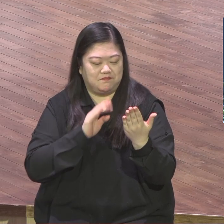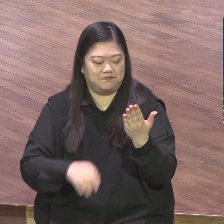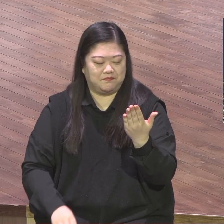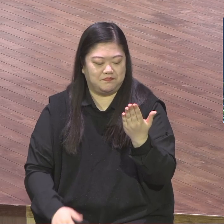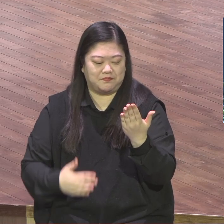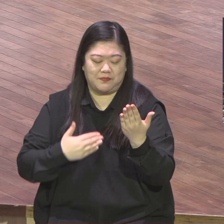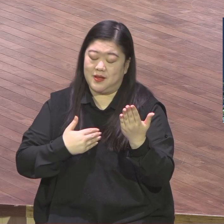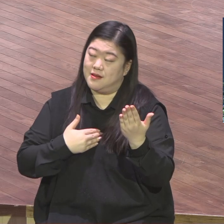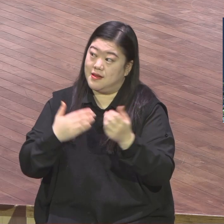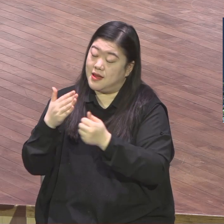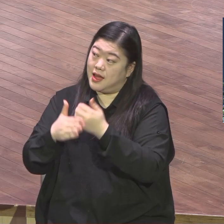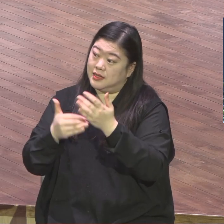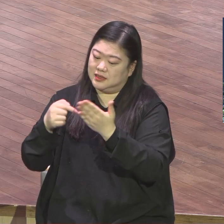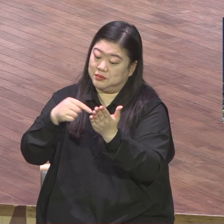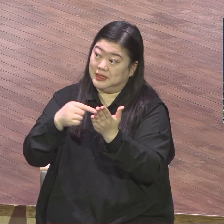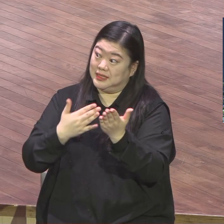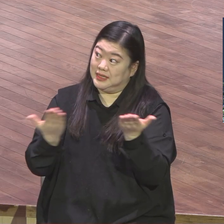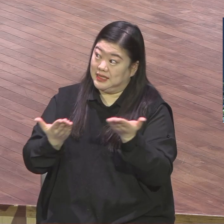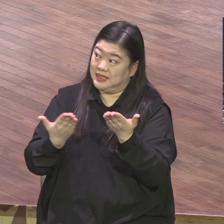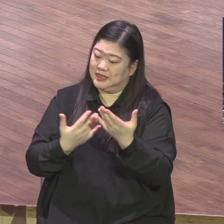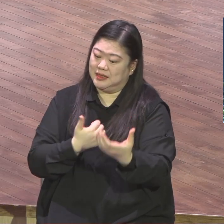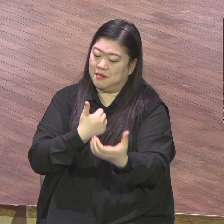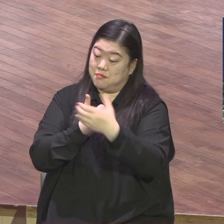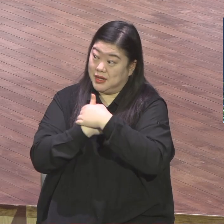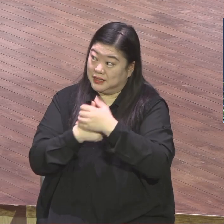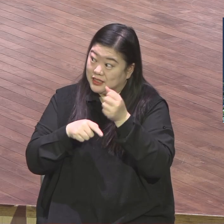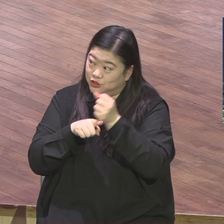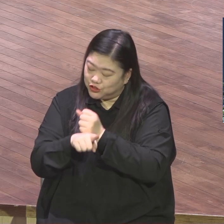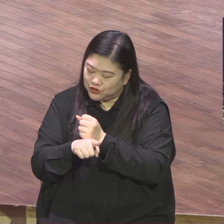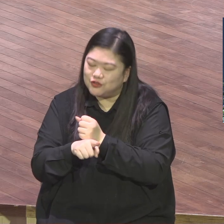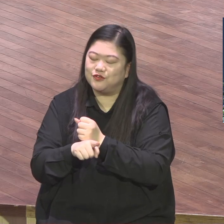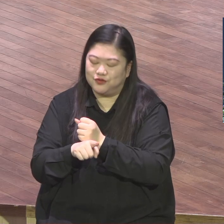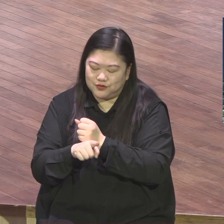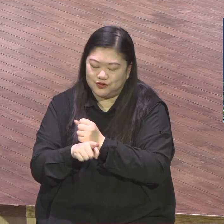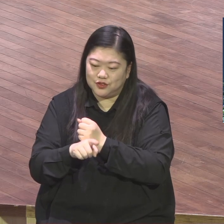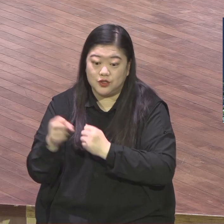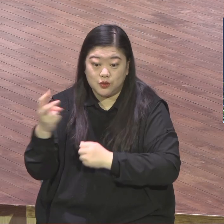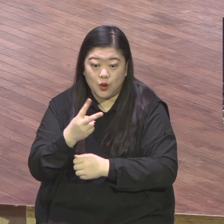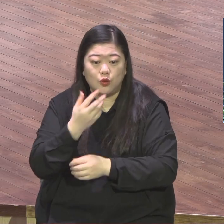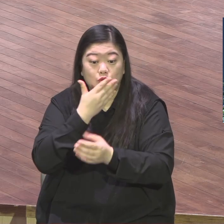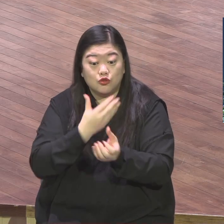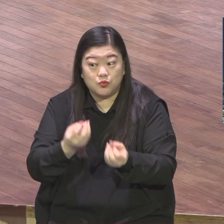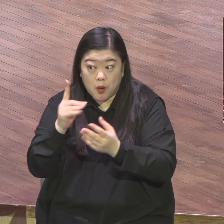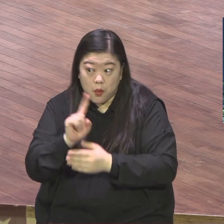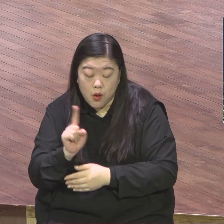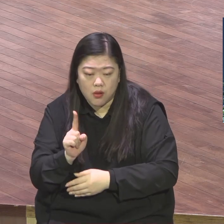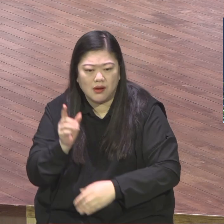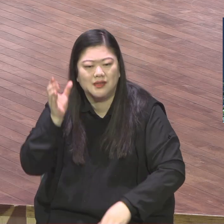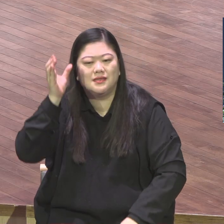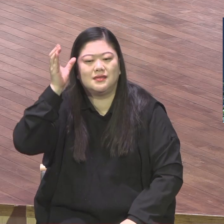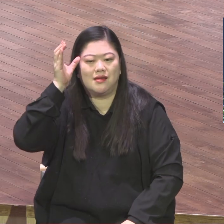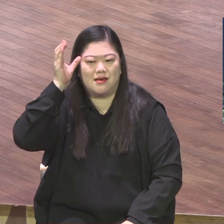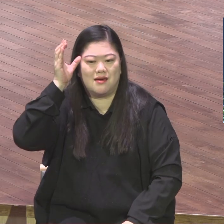하나님께서 2023년 내게 주신 이 축복을 쏟아 부주어주기 위한 통로구나.